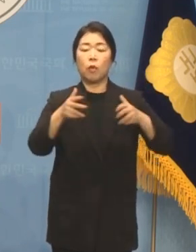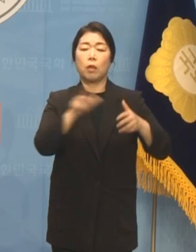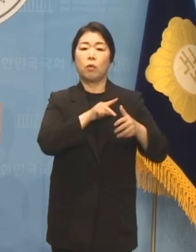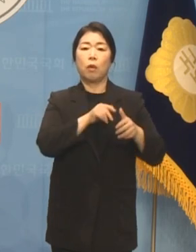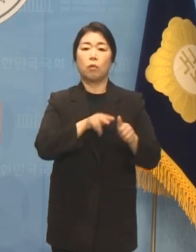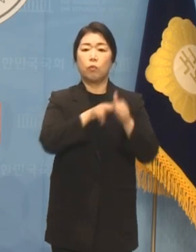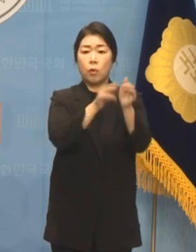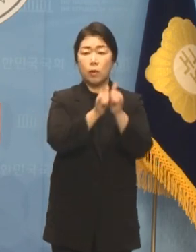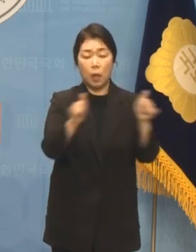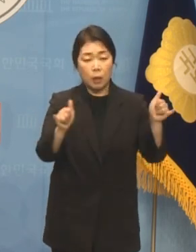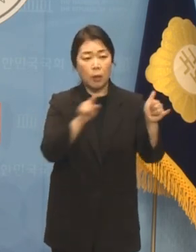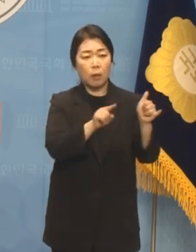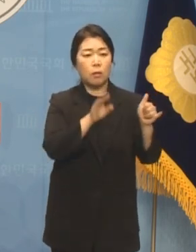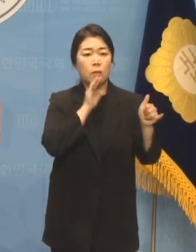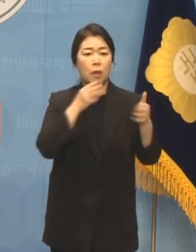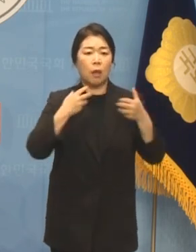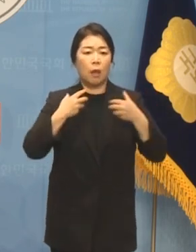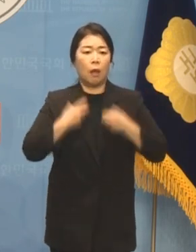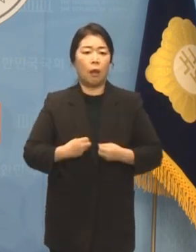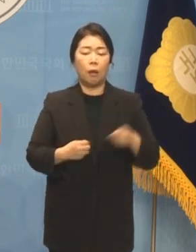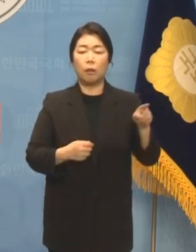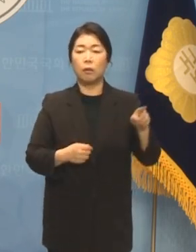후보라는 사실이 참담합니다.